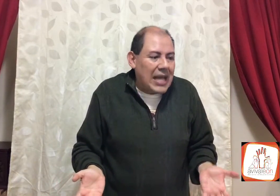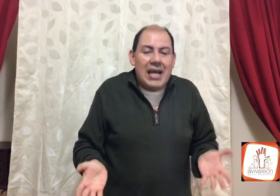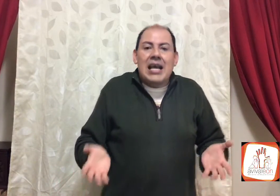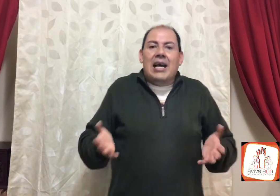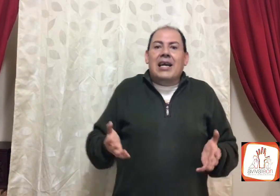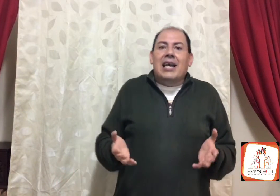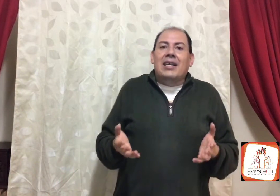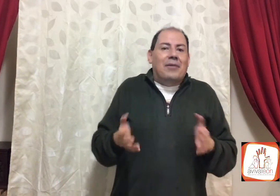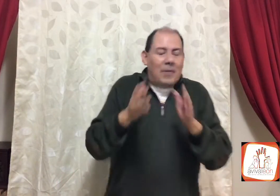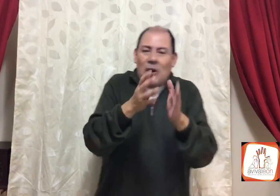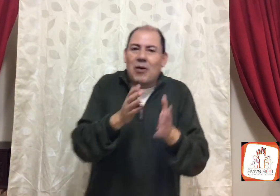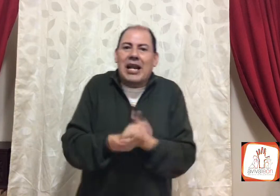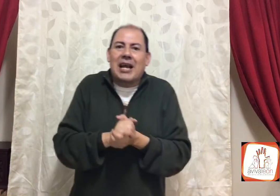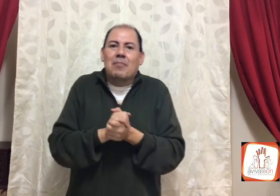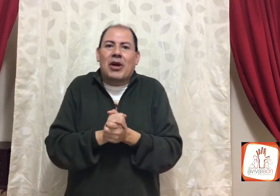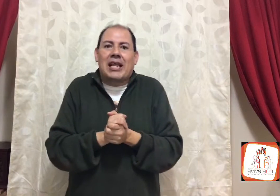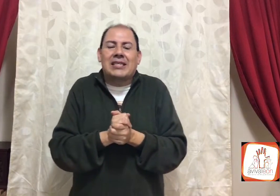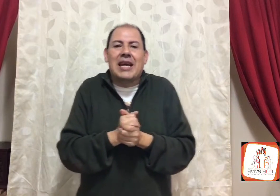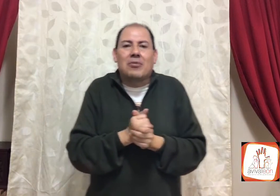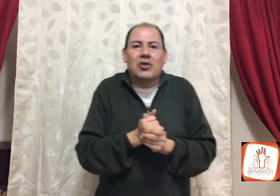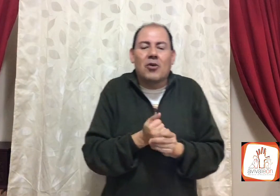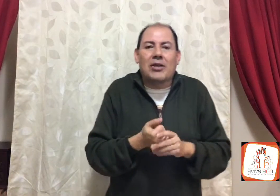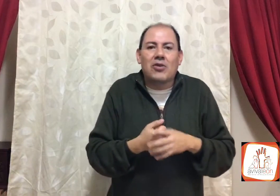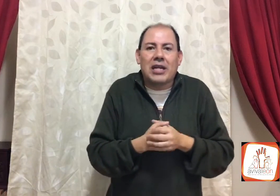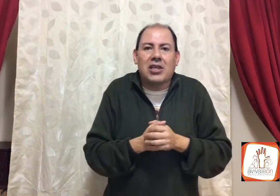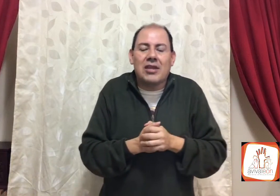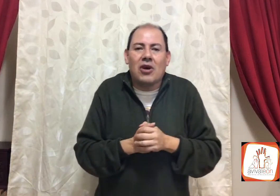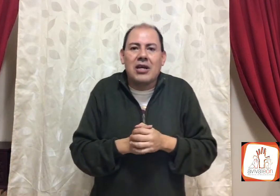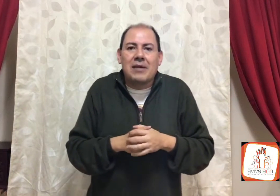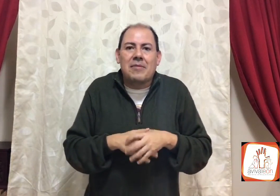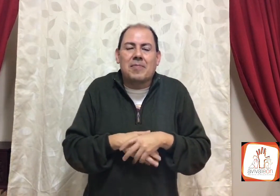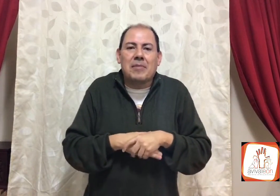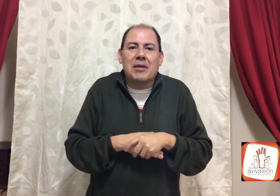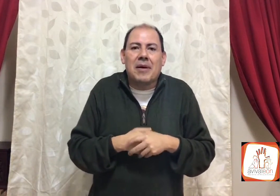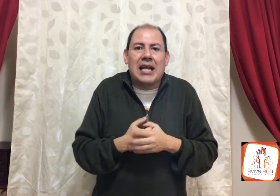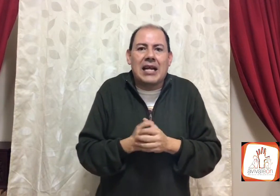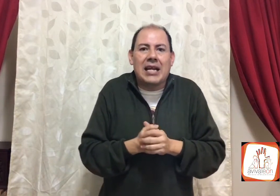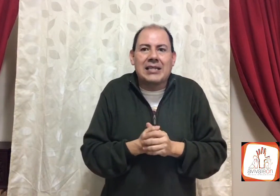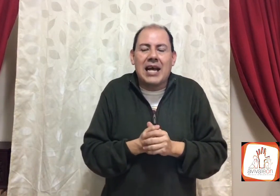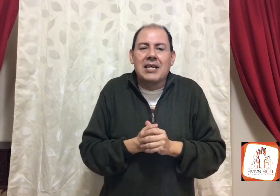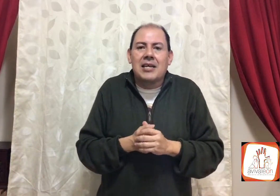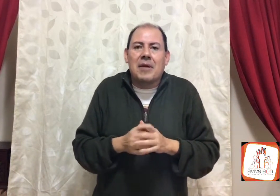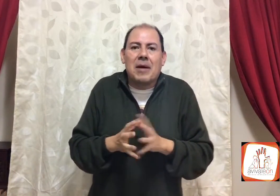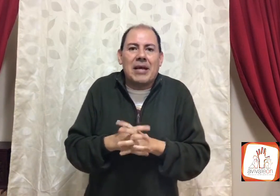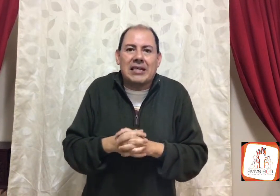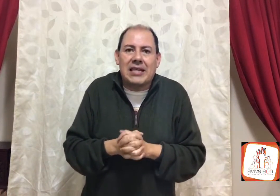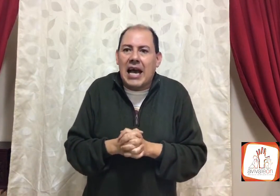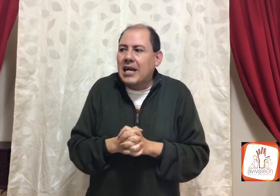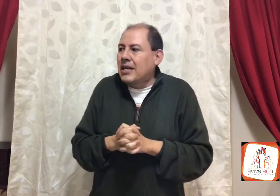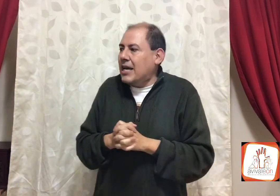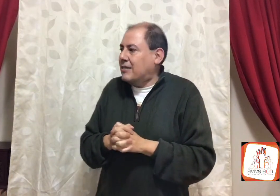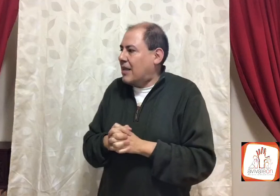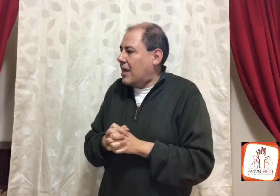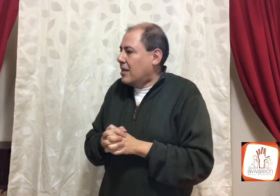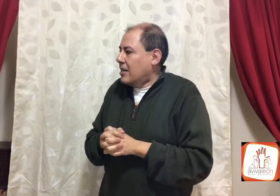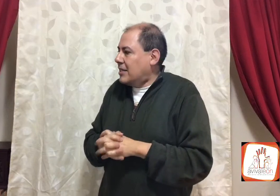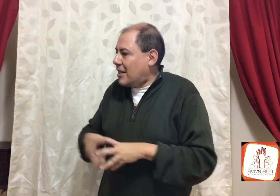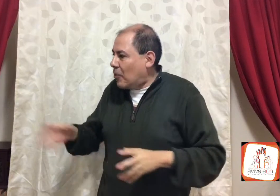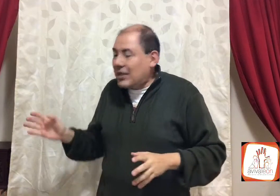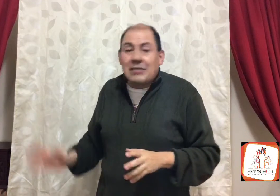o sea, vuelvo al ejemplo que decíamos, cuando yo era chiquito, y mis padres me llevaban a la iglesia, y mi mamá me decía, este, y si te portas